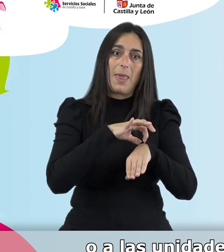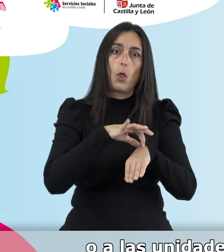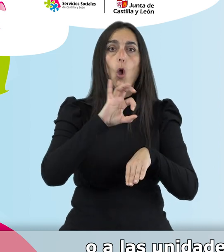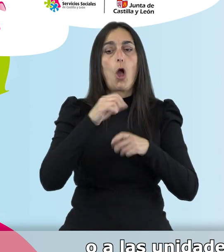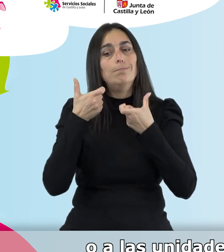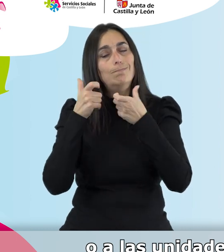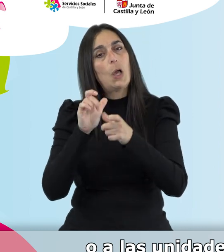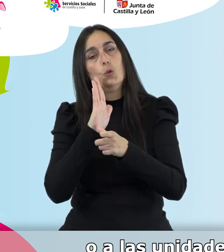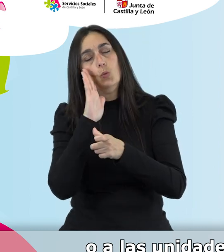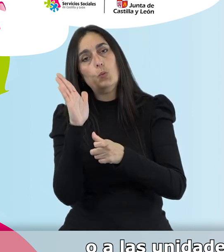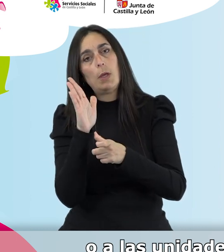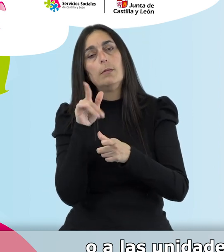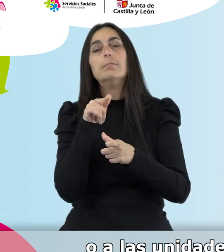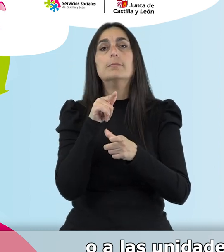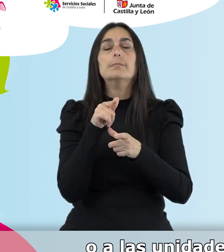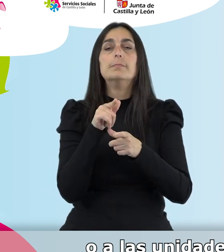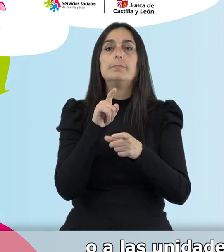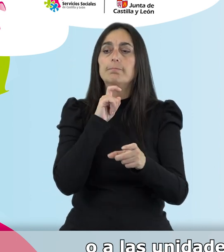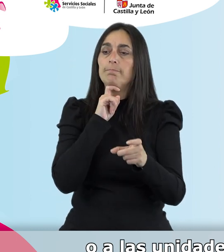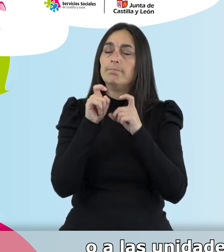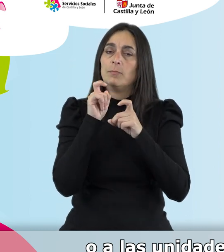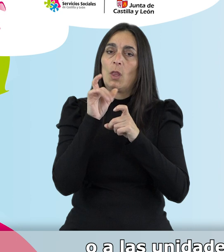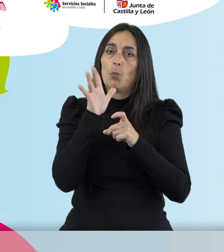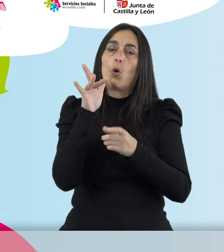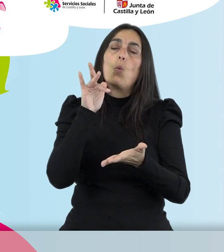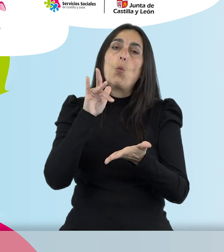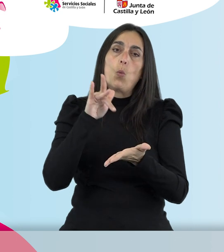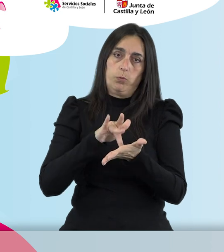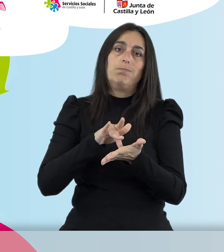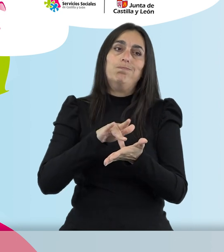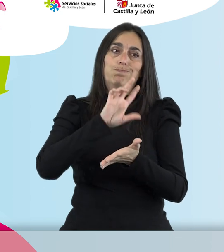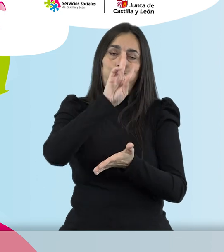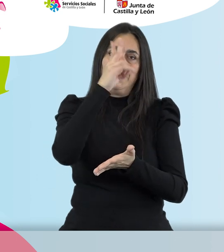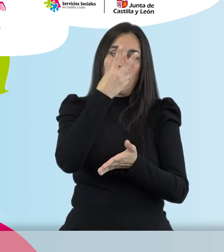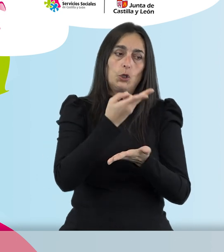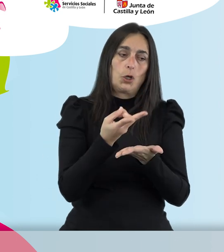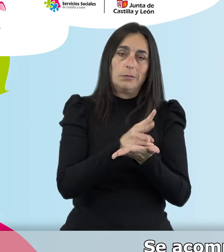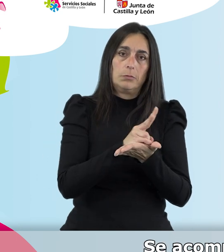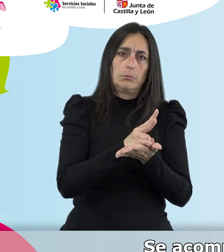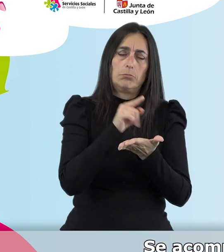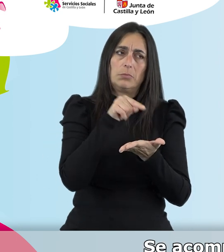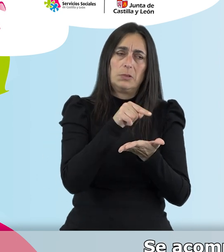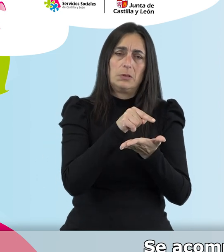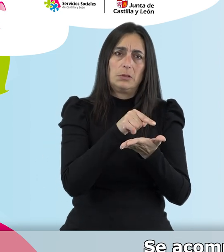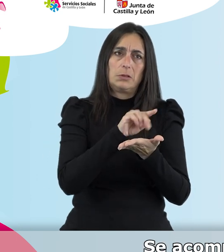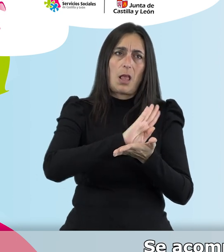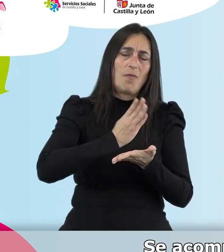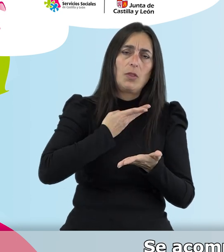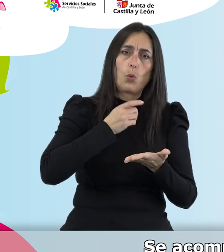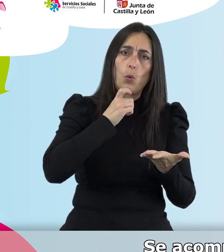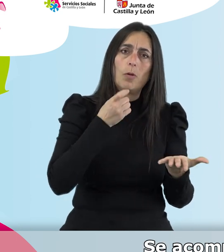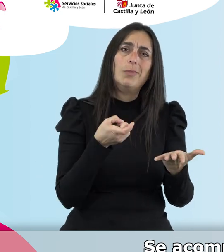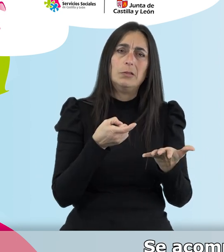del sueño, lo consultan por ese trastorno. Y, ¿cómo nos puede afectar? Pues, se acompaña